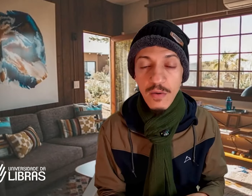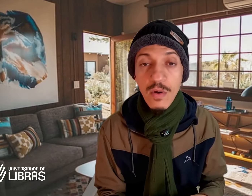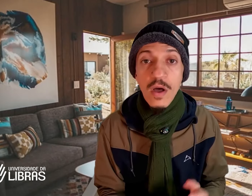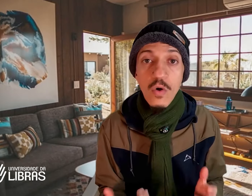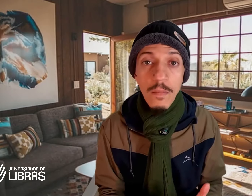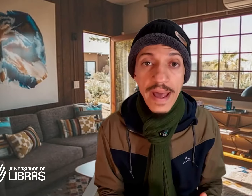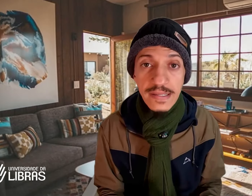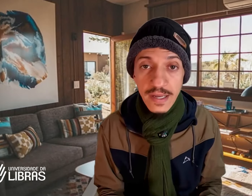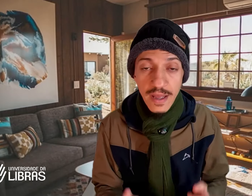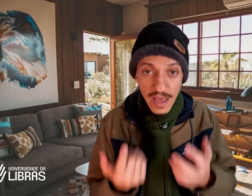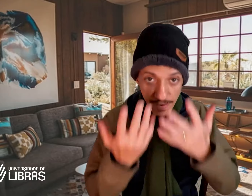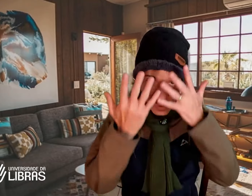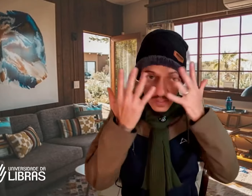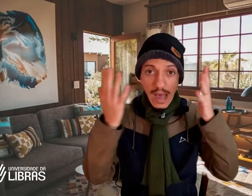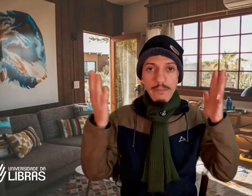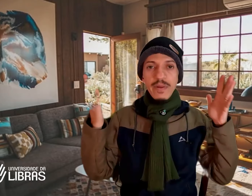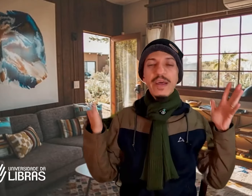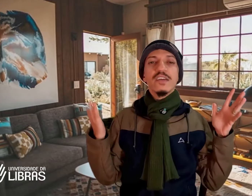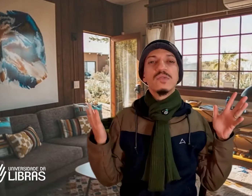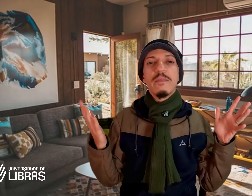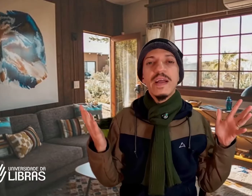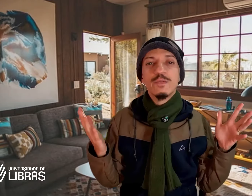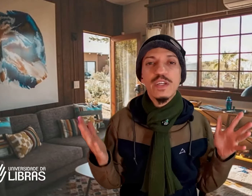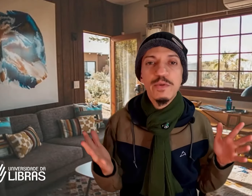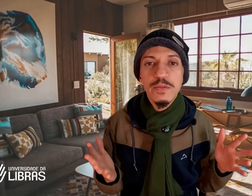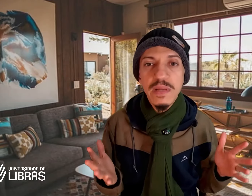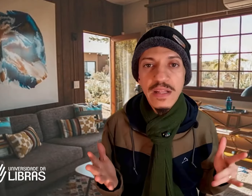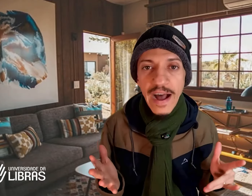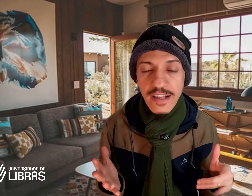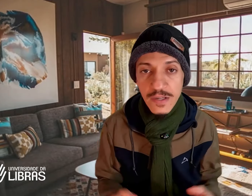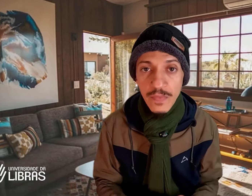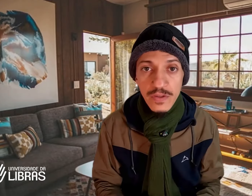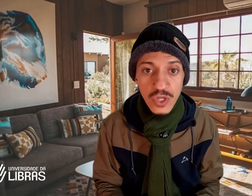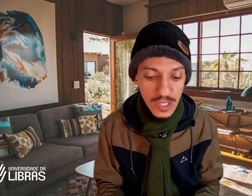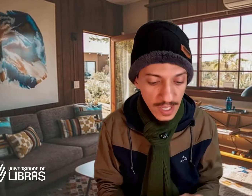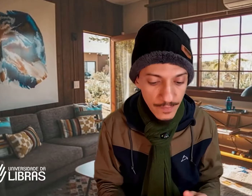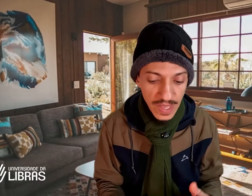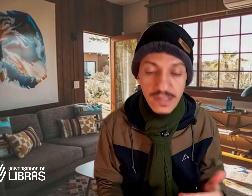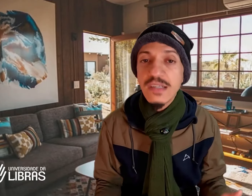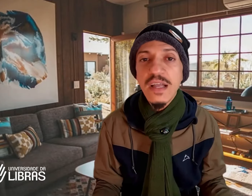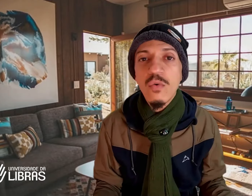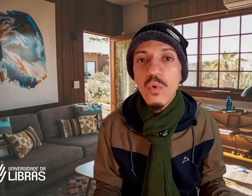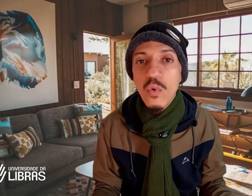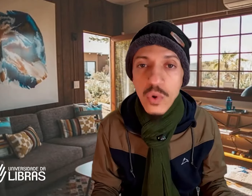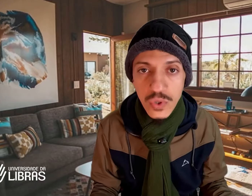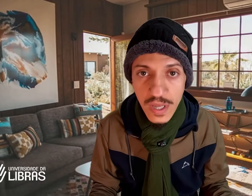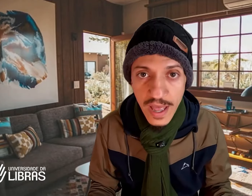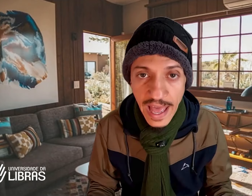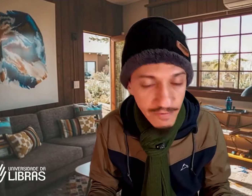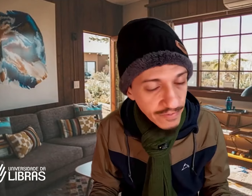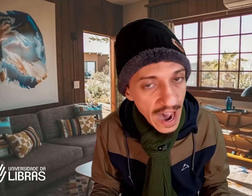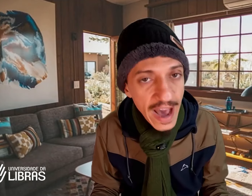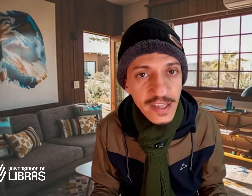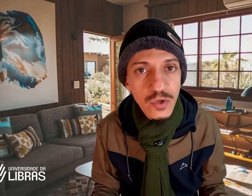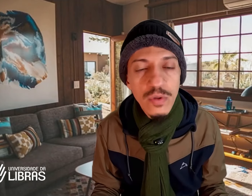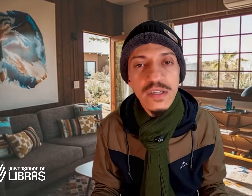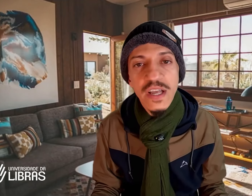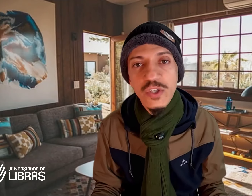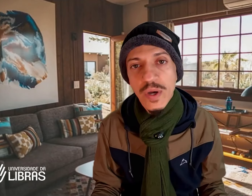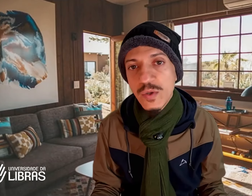começa em você abrir a sua mente para as possibilidades de que existem concursos em várias outras regiões do